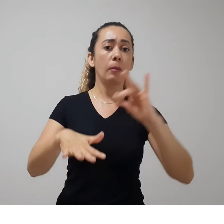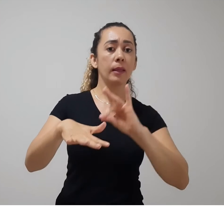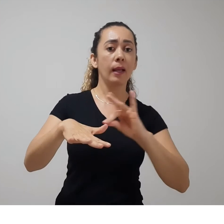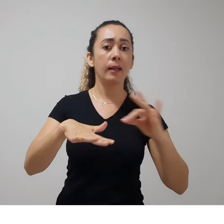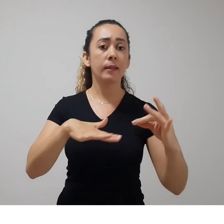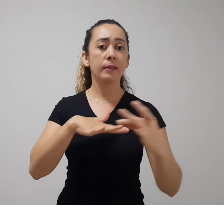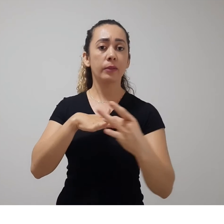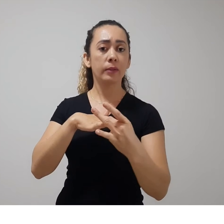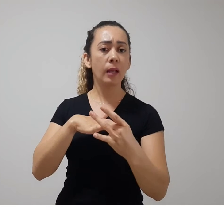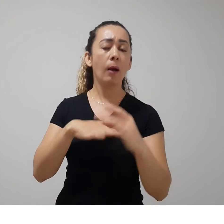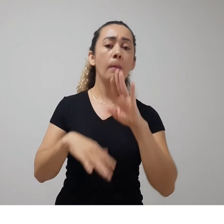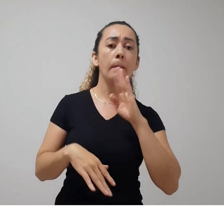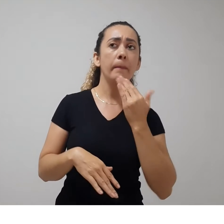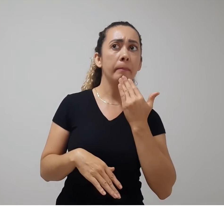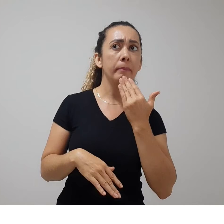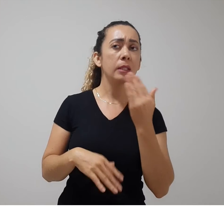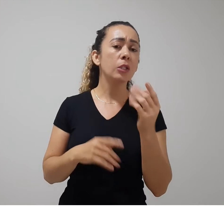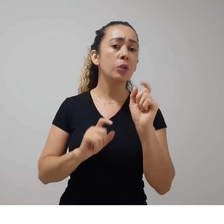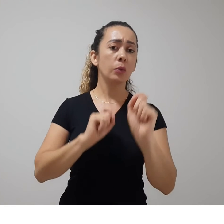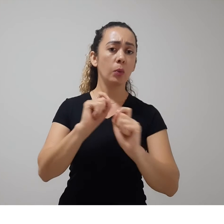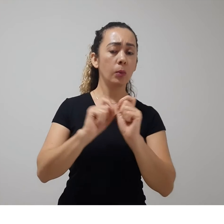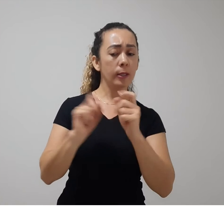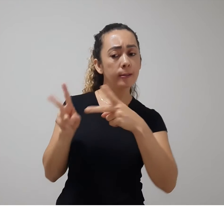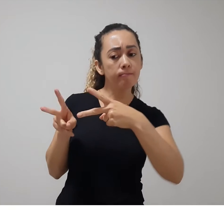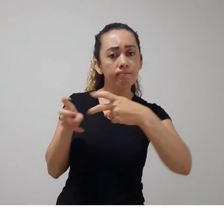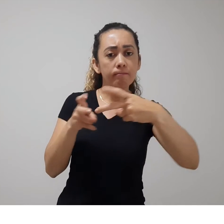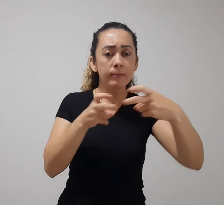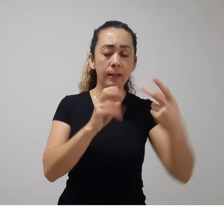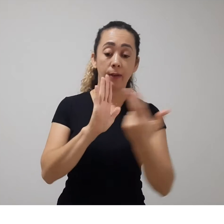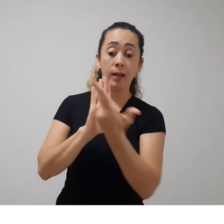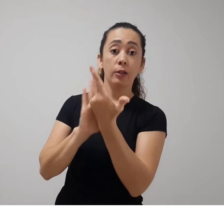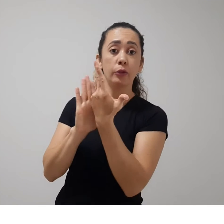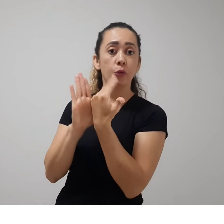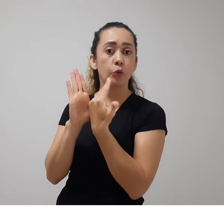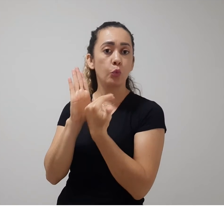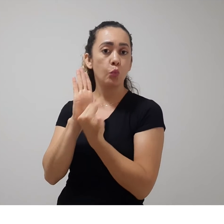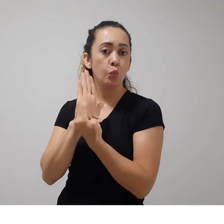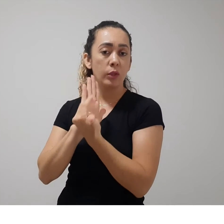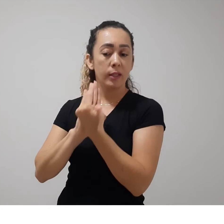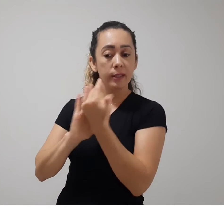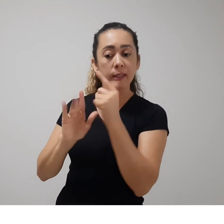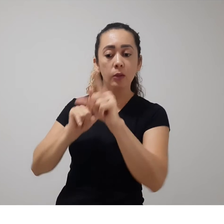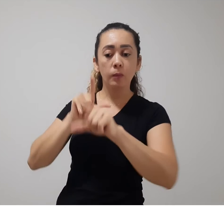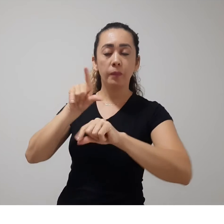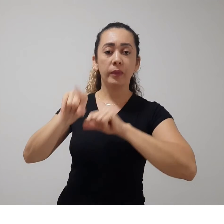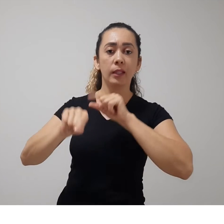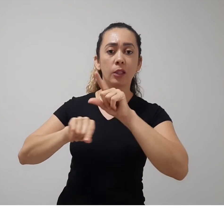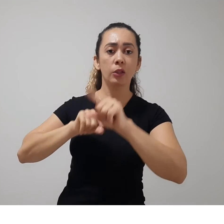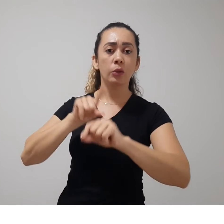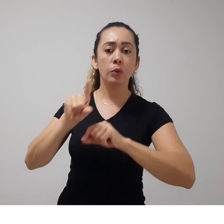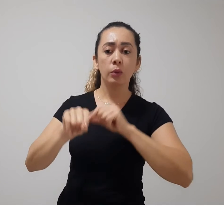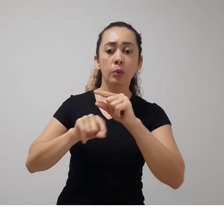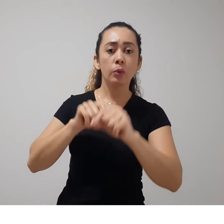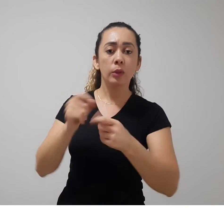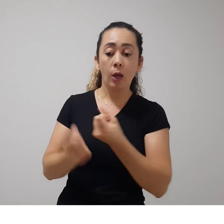que você observasse um pouco mais uma figura e selecionasse ali uma quantidade de bichos